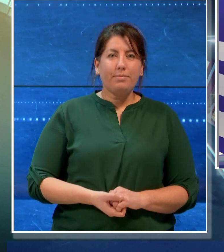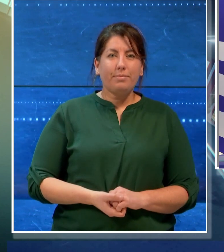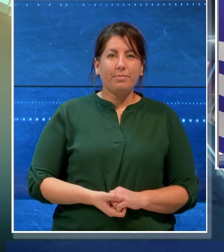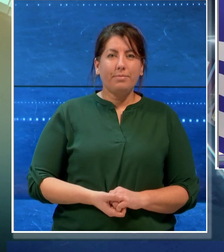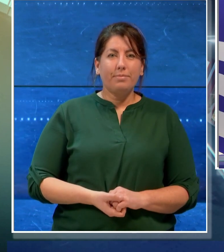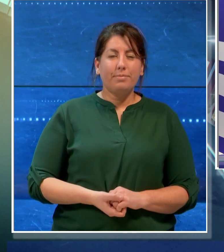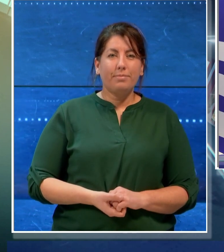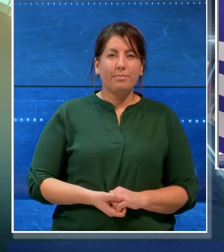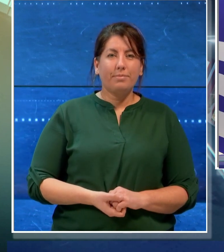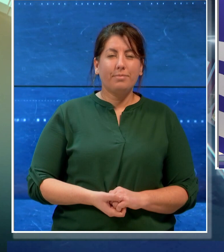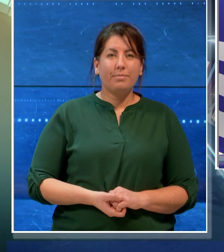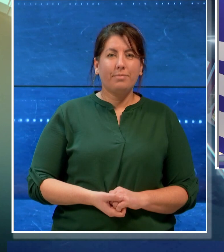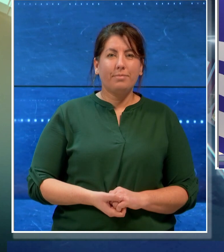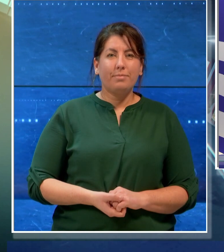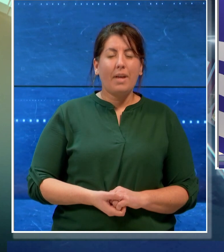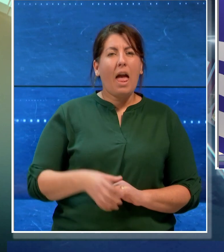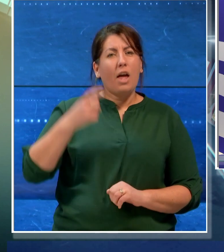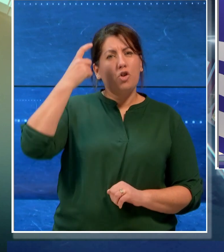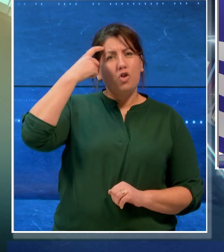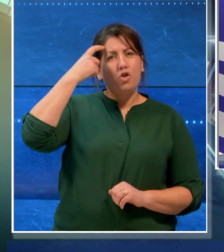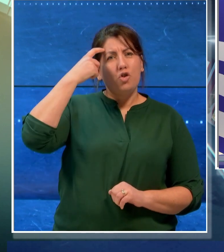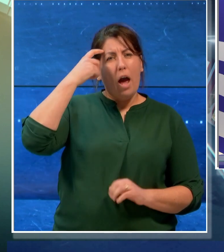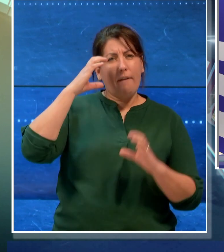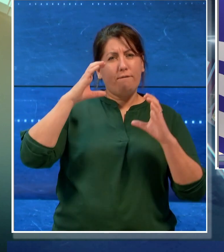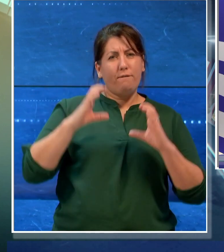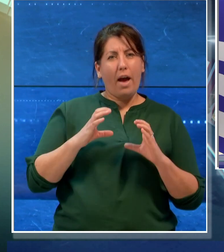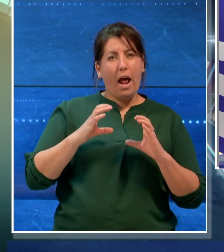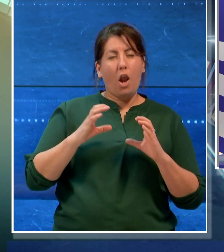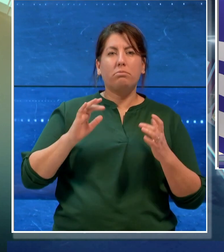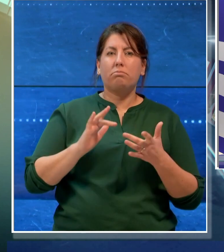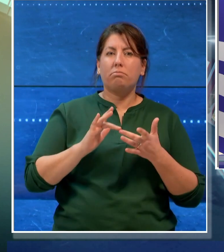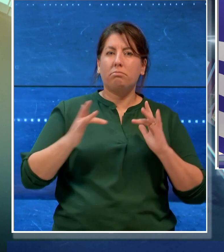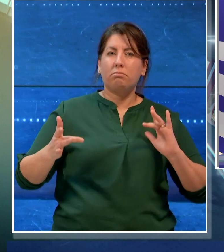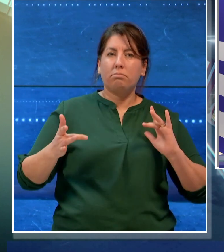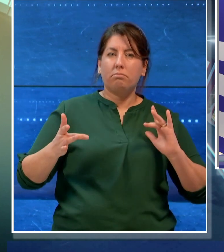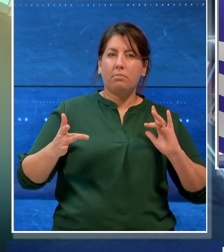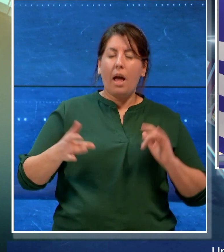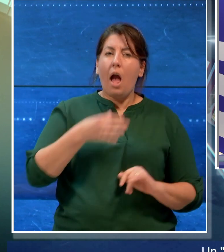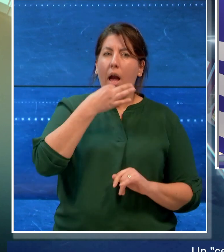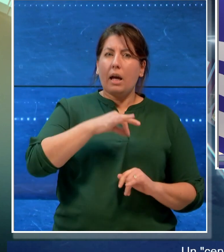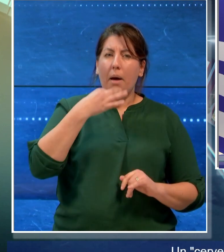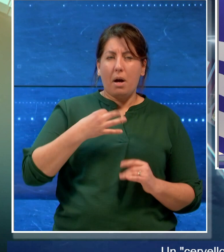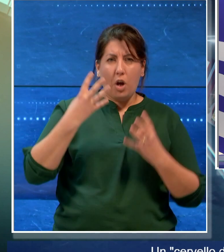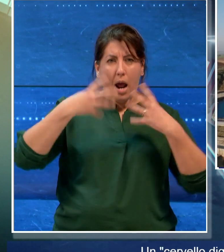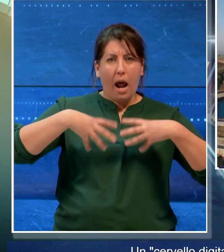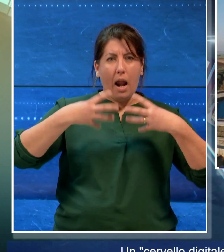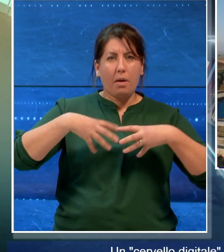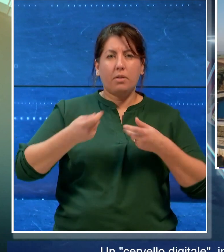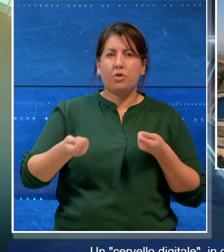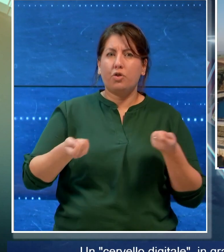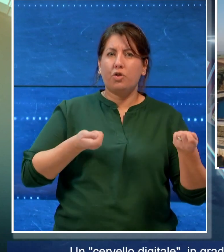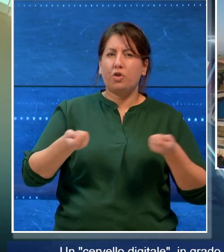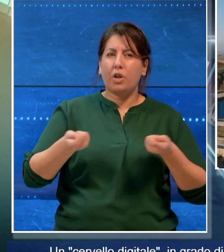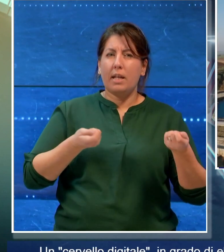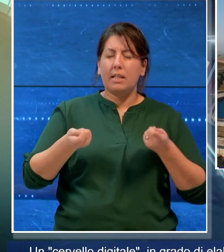Un cervello digitale in grado di elaborare e gestire milioni